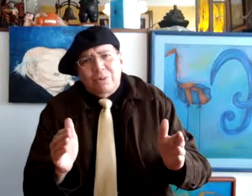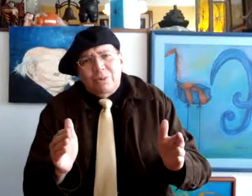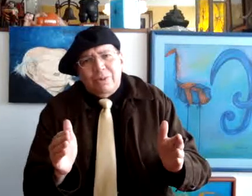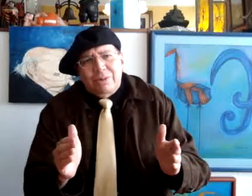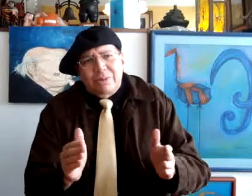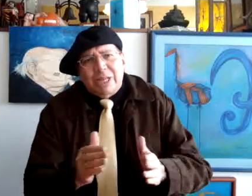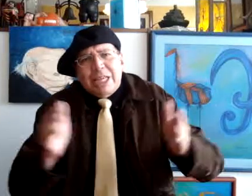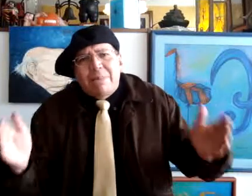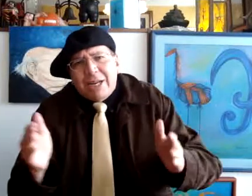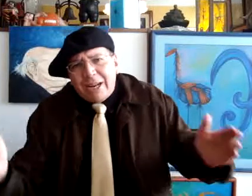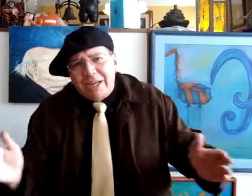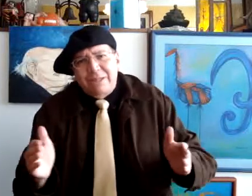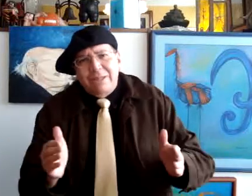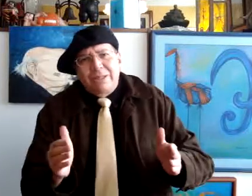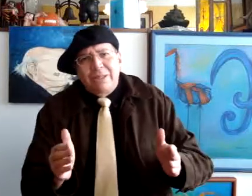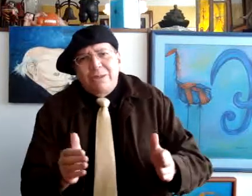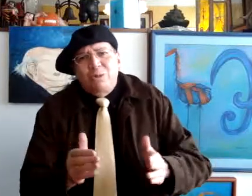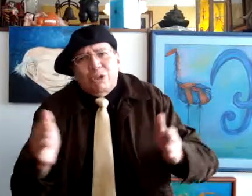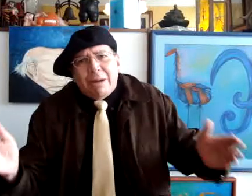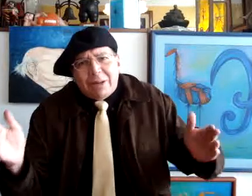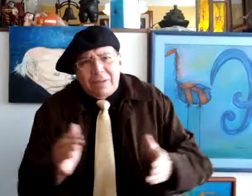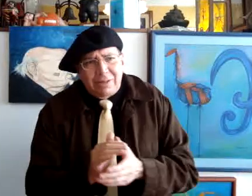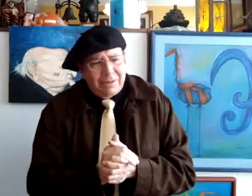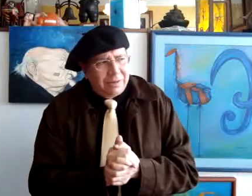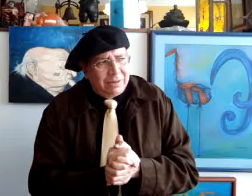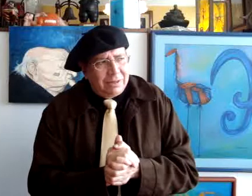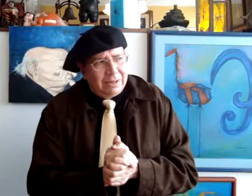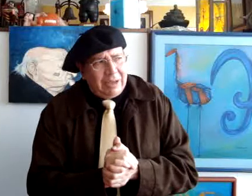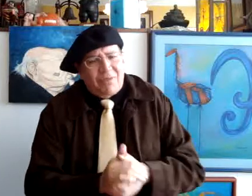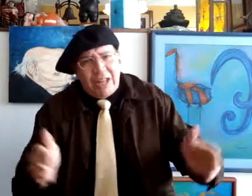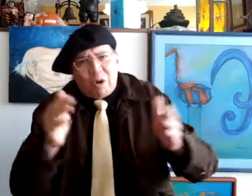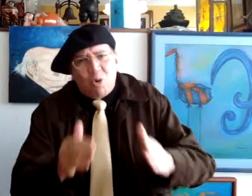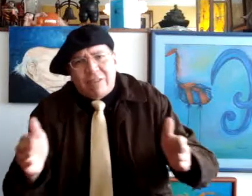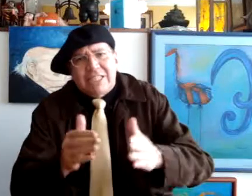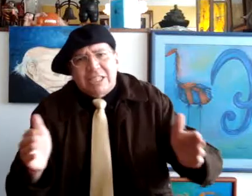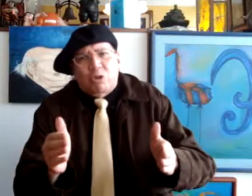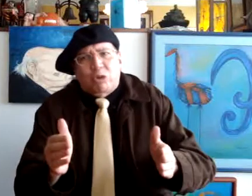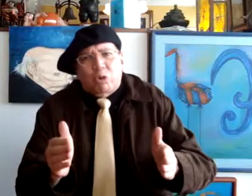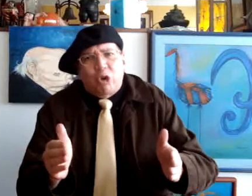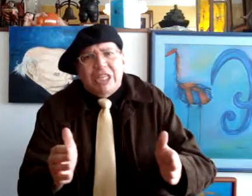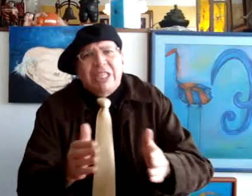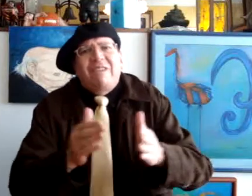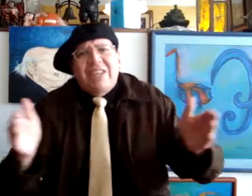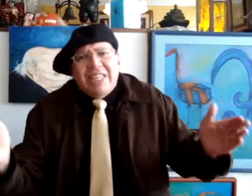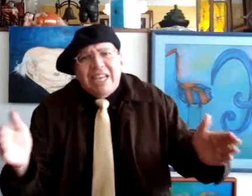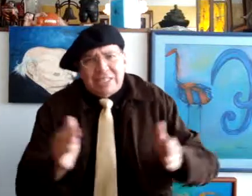Uno de esa manera no sabe, entrando a una de esas construcciones indefinidas,